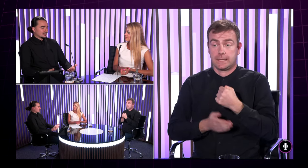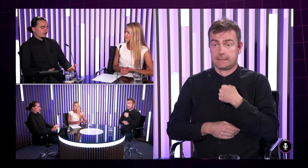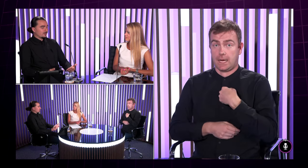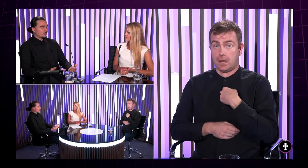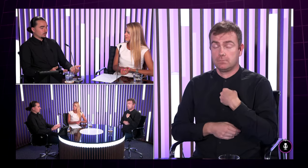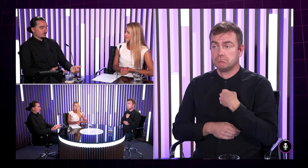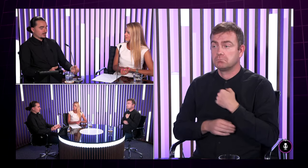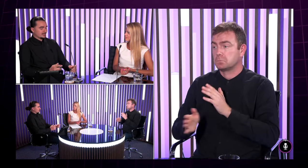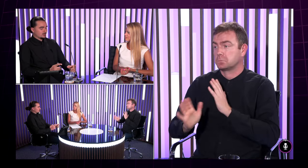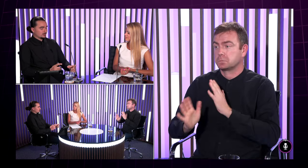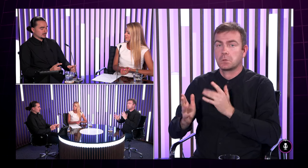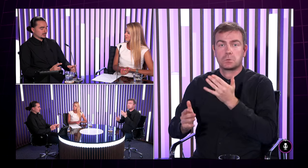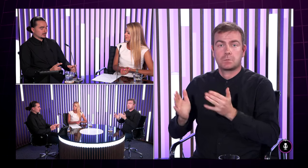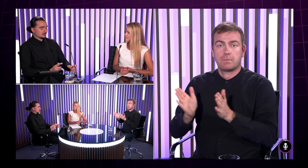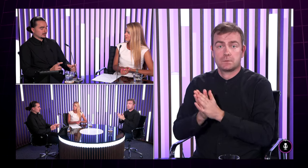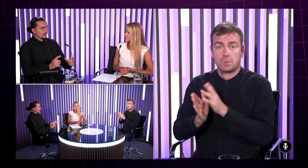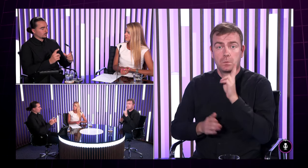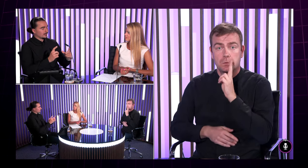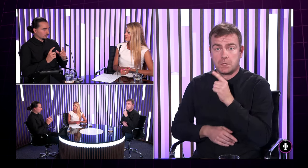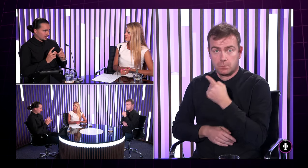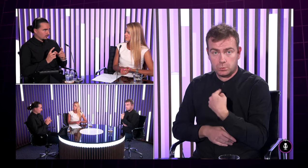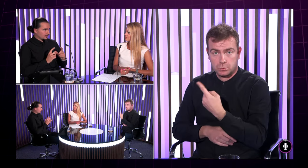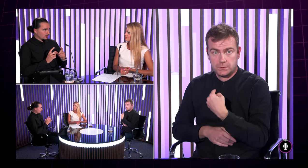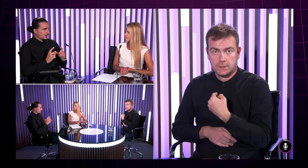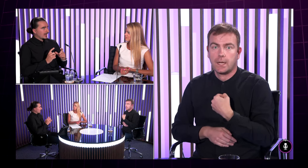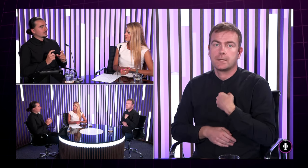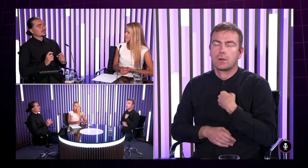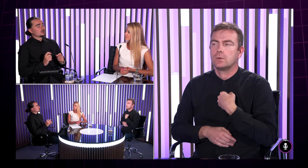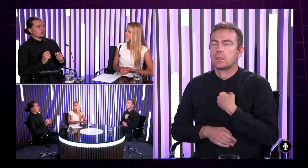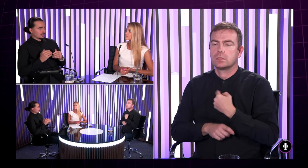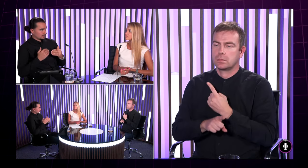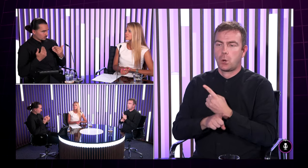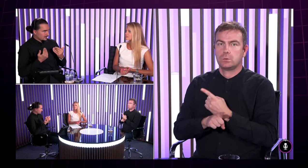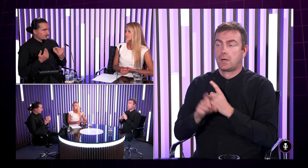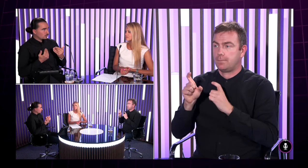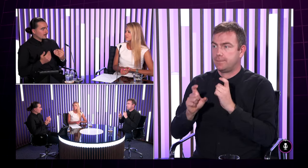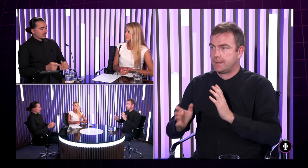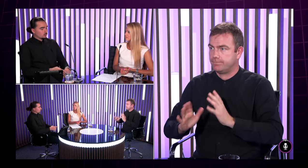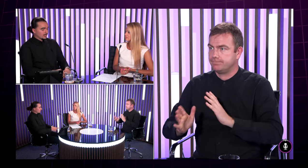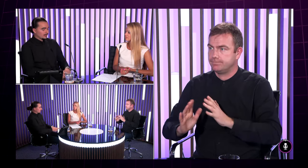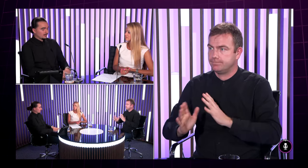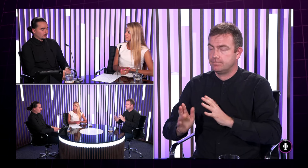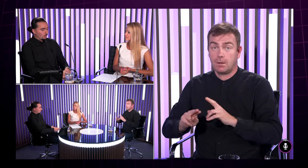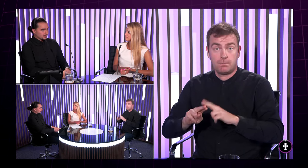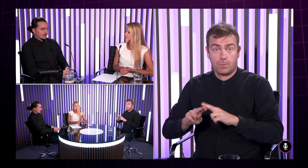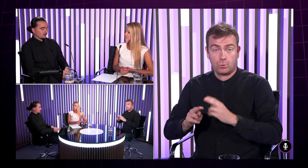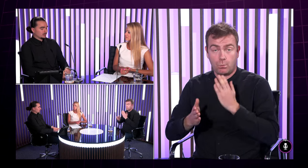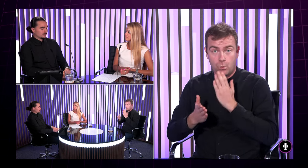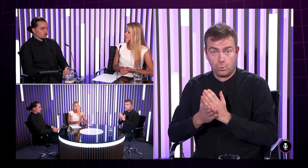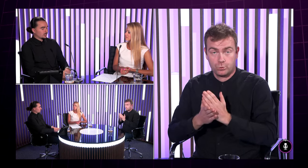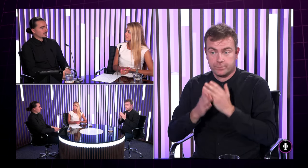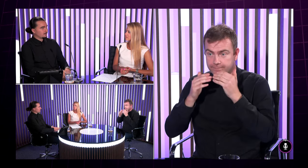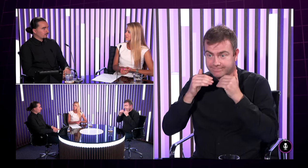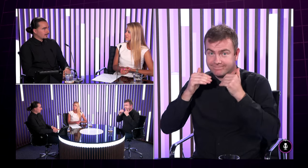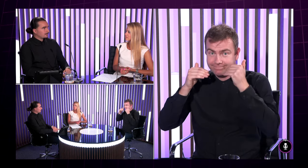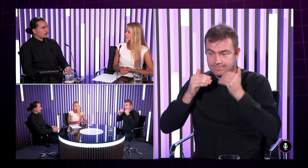a teraz poviem mu jednu informáciu s takou neutrálnou mimikou a jednu s takou usmievavou tak už aj ten obsah alebo